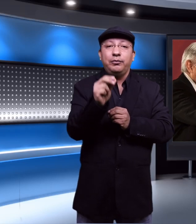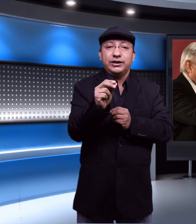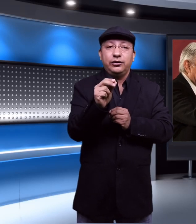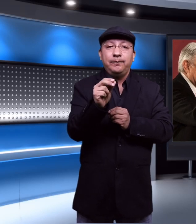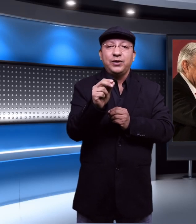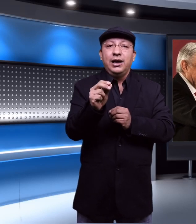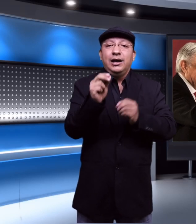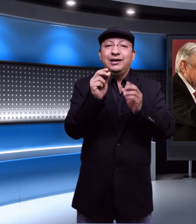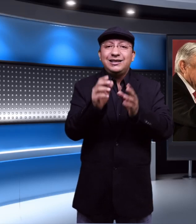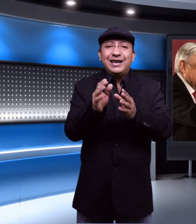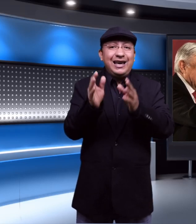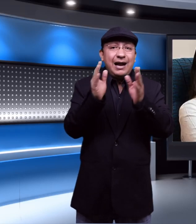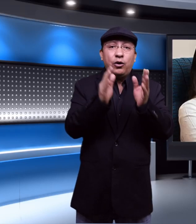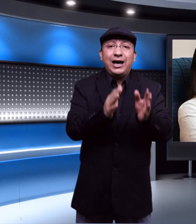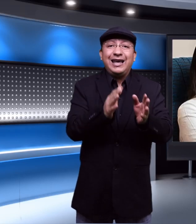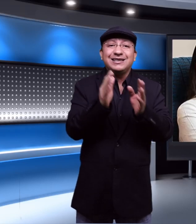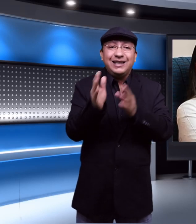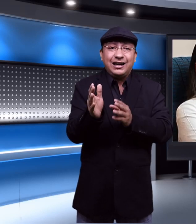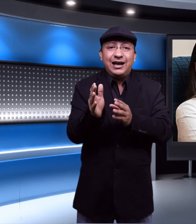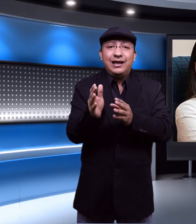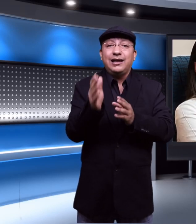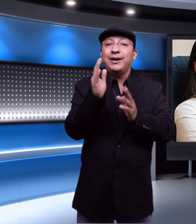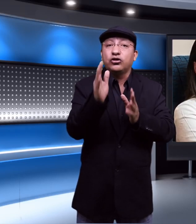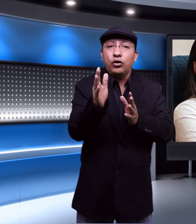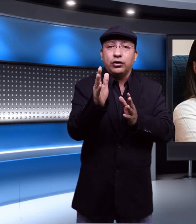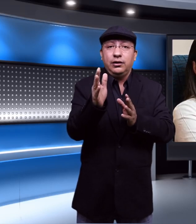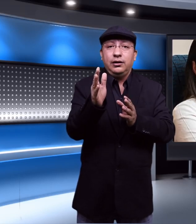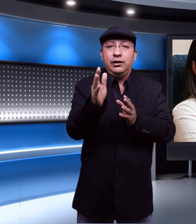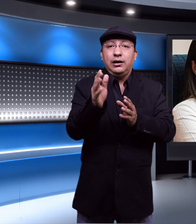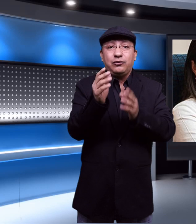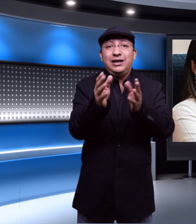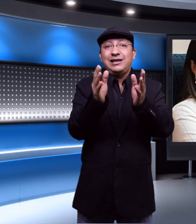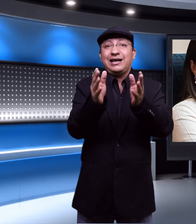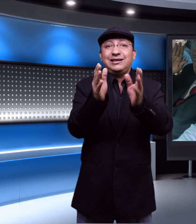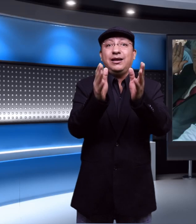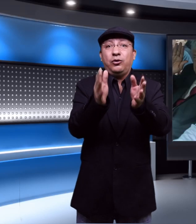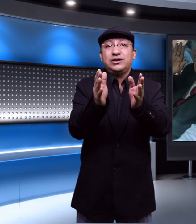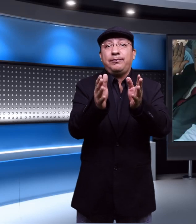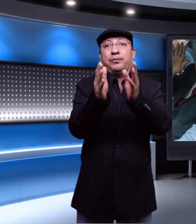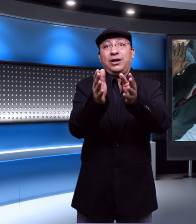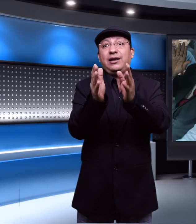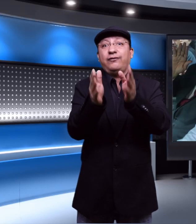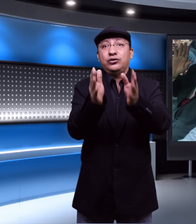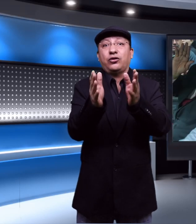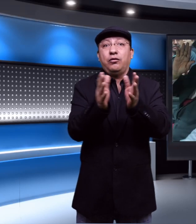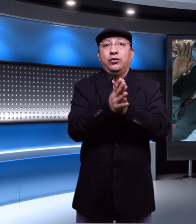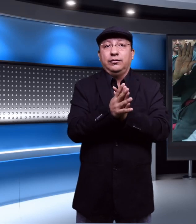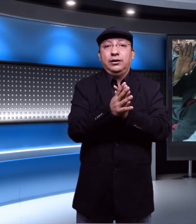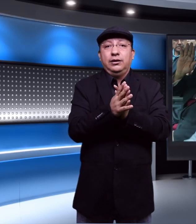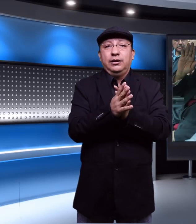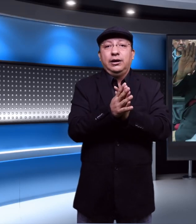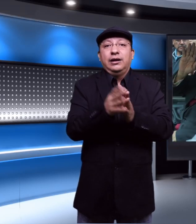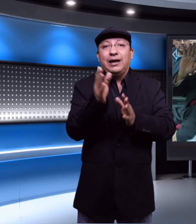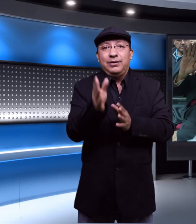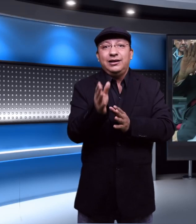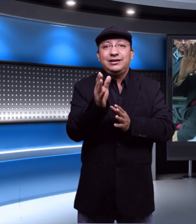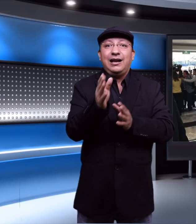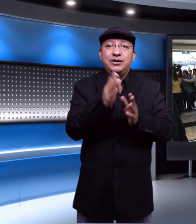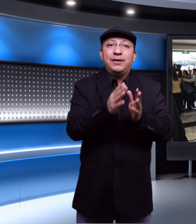Comercio dice que era abogada externa de Vector la cual es la casa de bolsa propiedad de Alfonso Romo también dice la misma